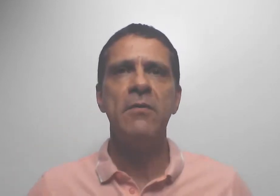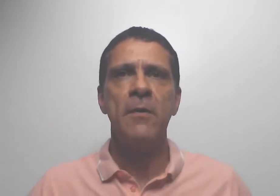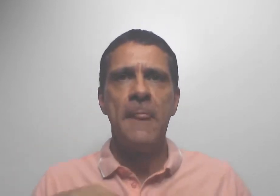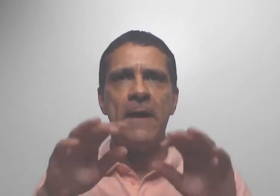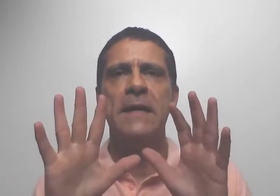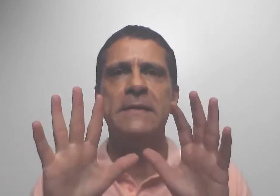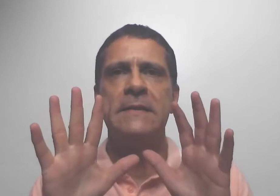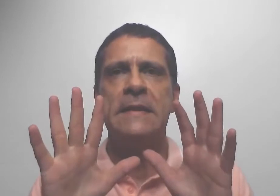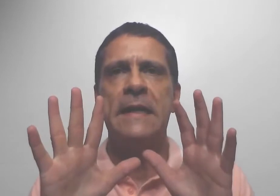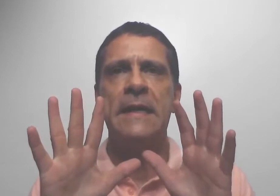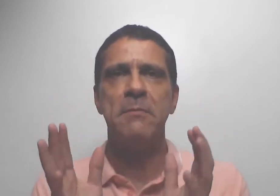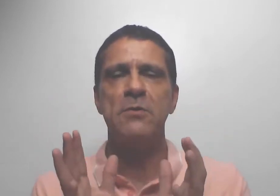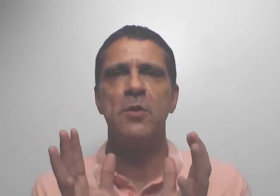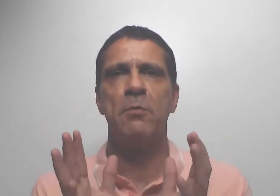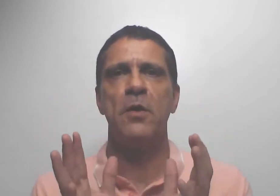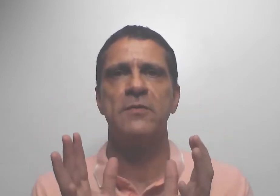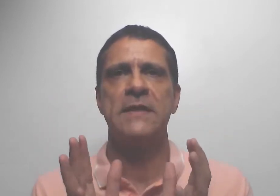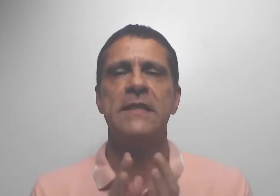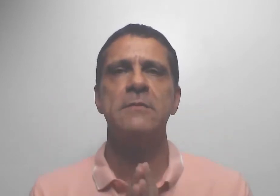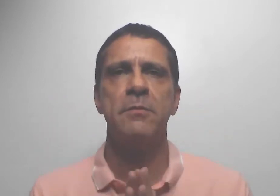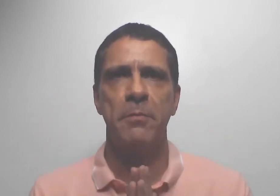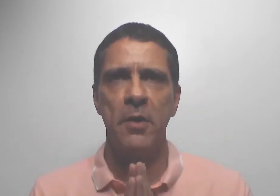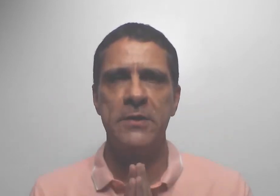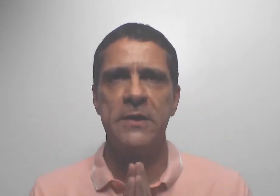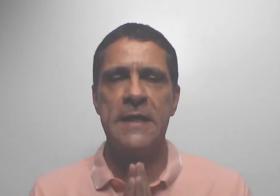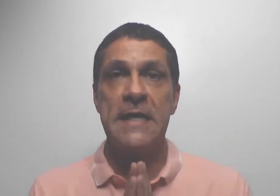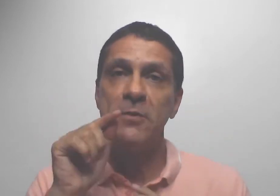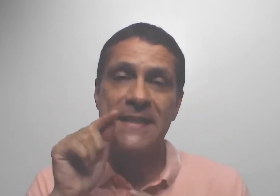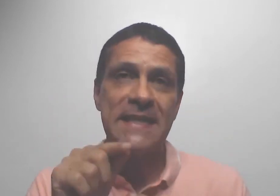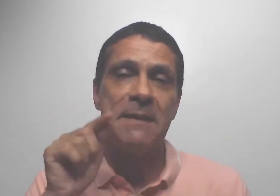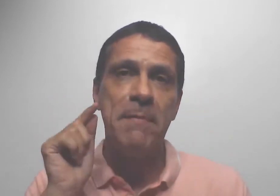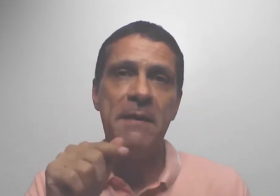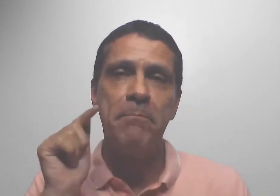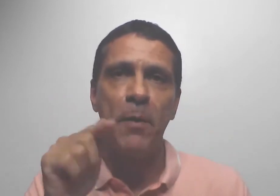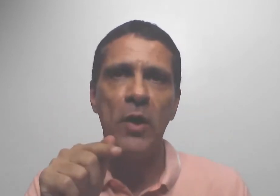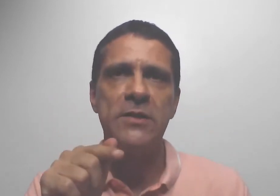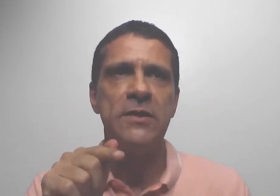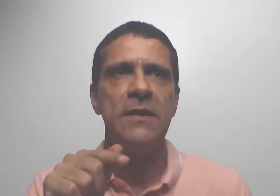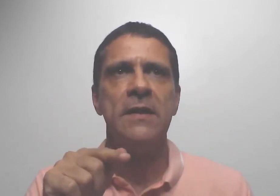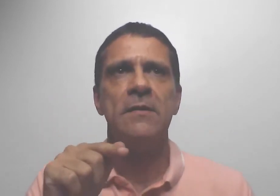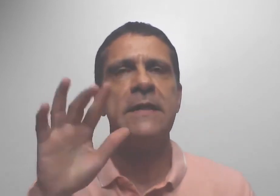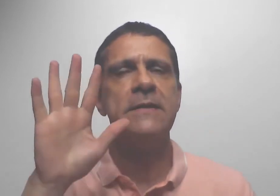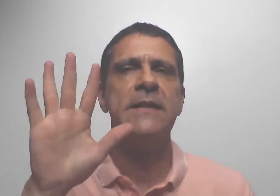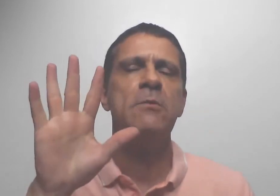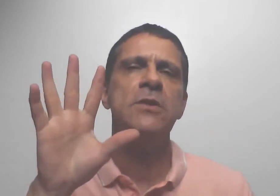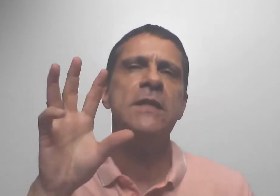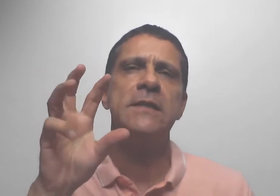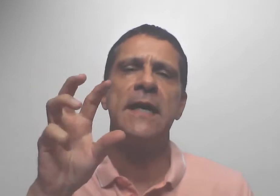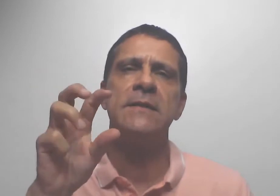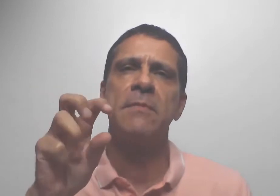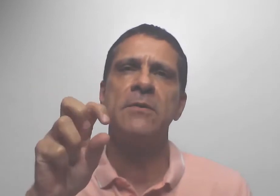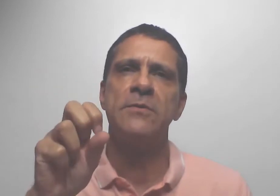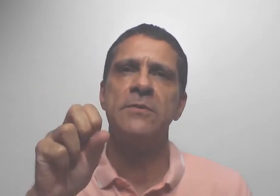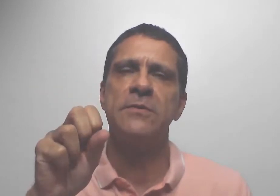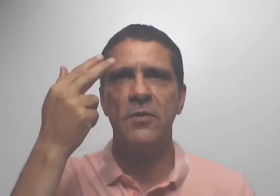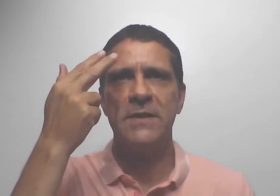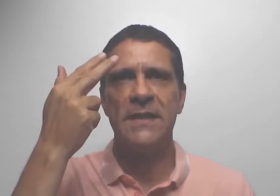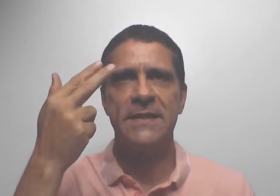Estevam, mas com as mãos eu posso fazer isso? Pode. Mas você também pode fazer sem utilizar as mãos. Quando você